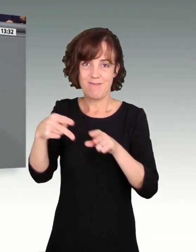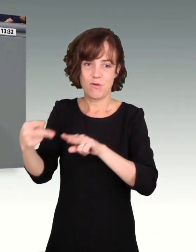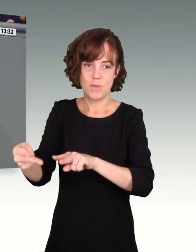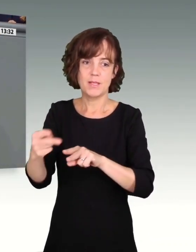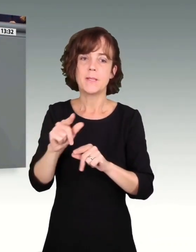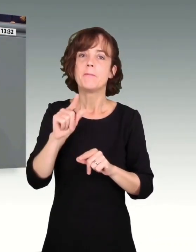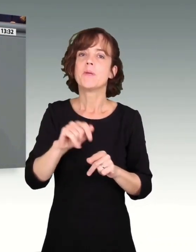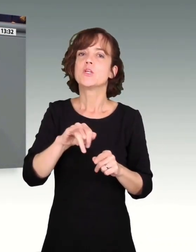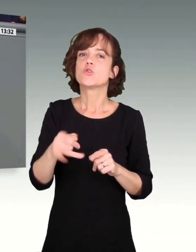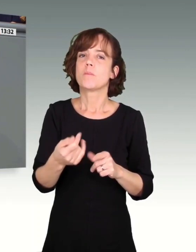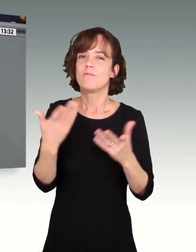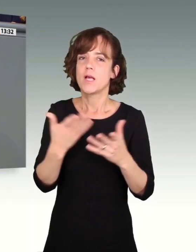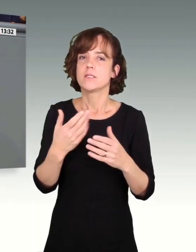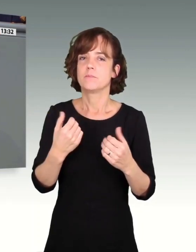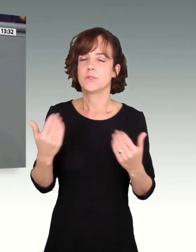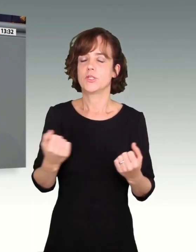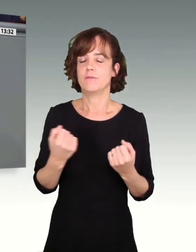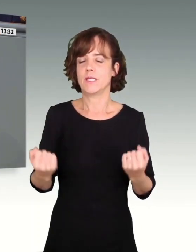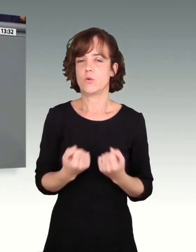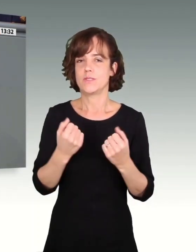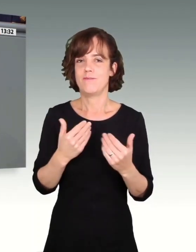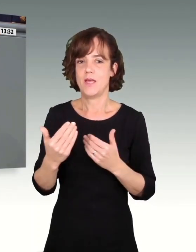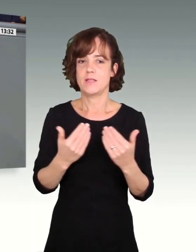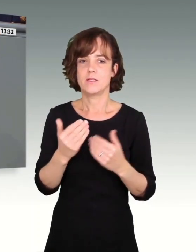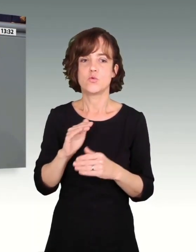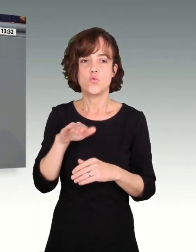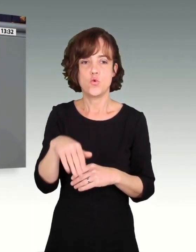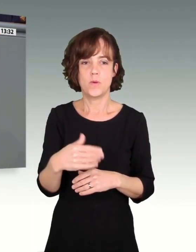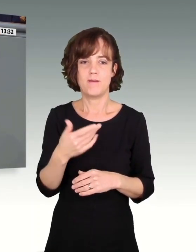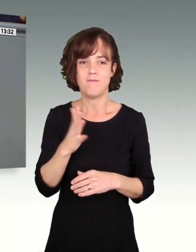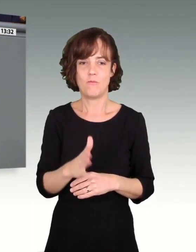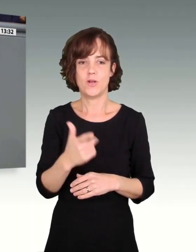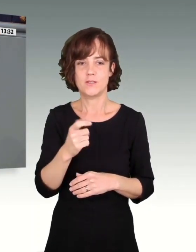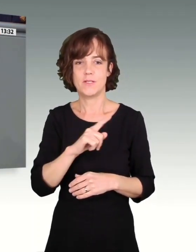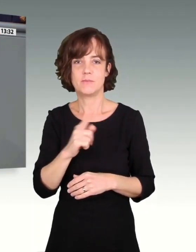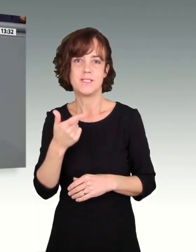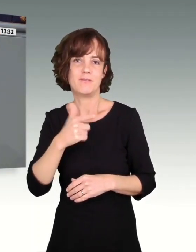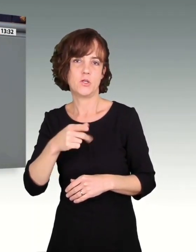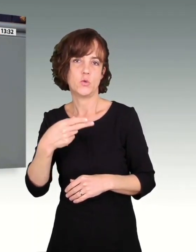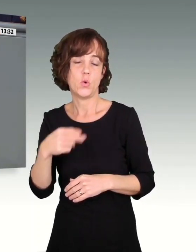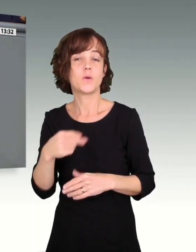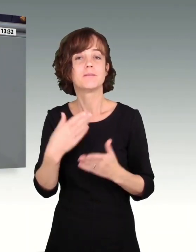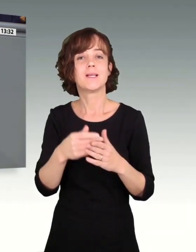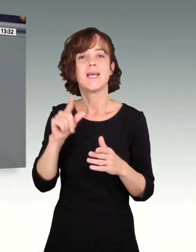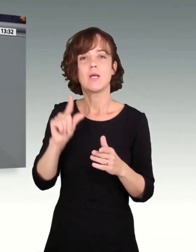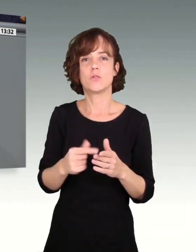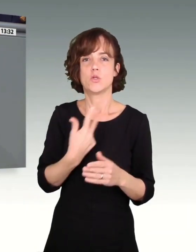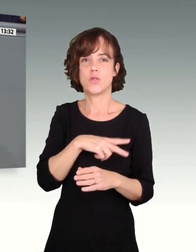alle Beschäftigungsverhältnisse über 520 bis maximal 2.000 Euro. Auch da zahlt man einen reduzierten